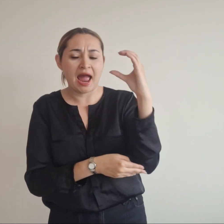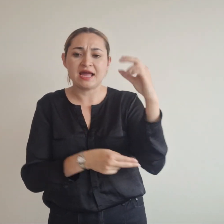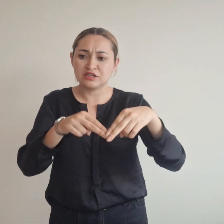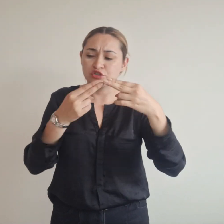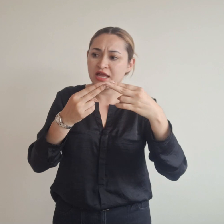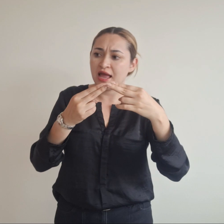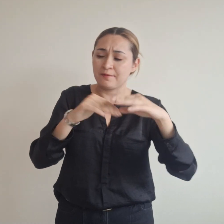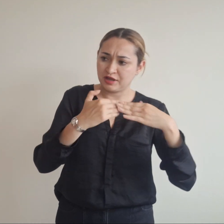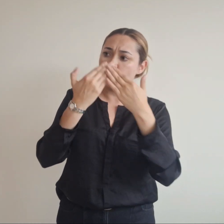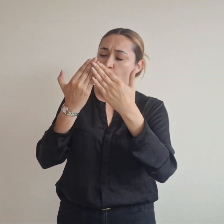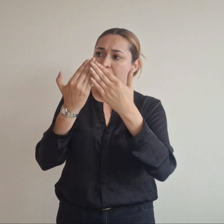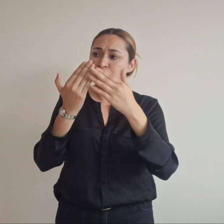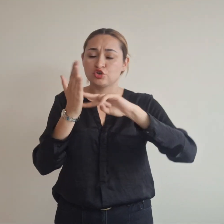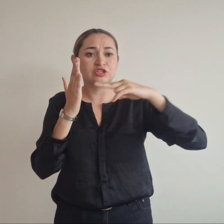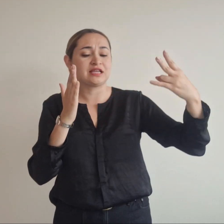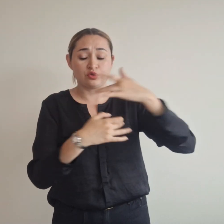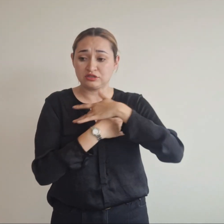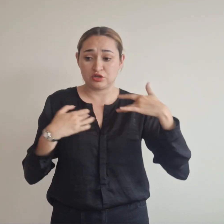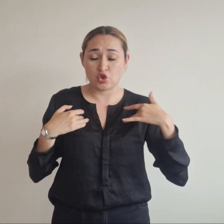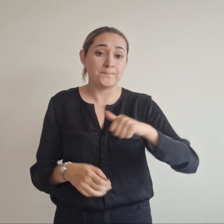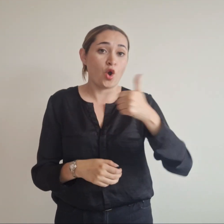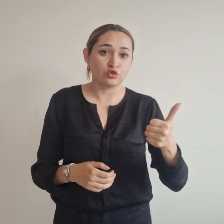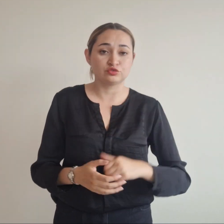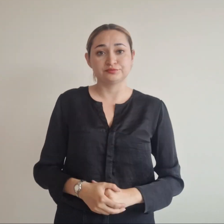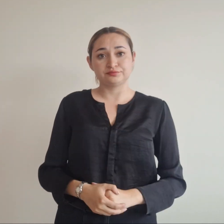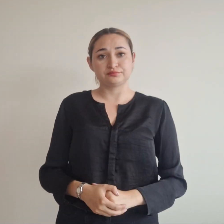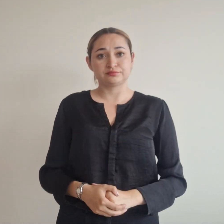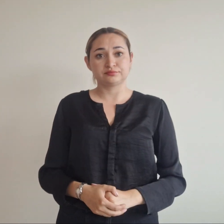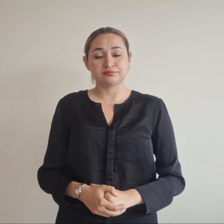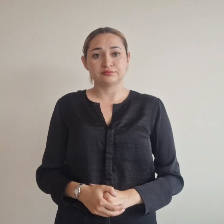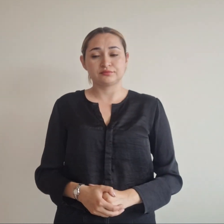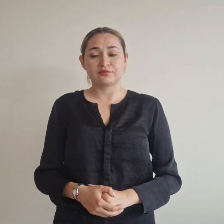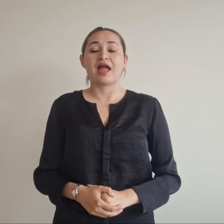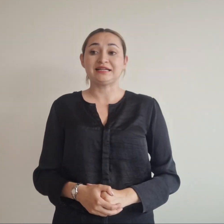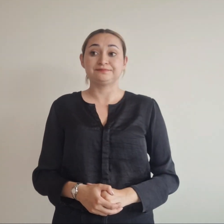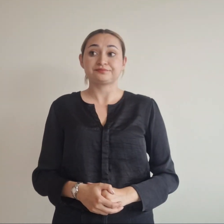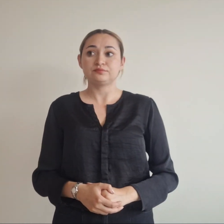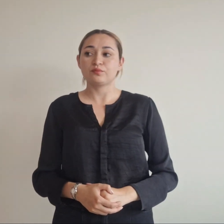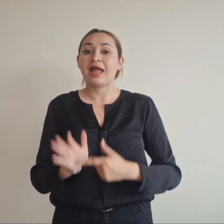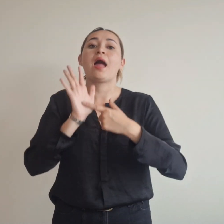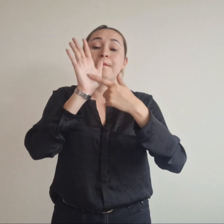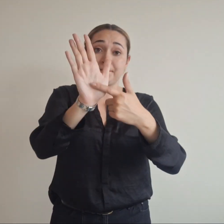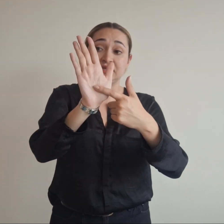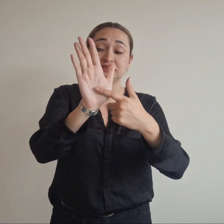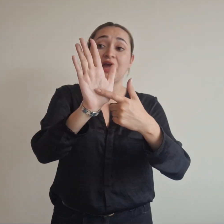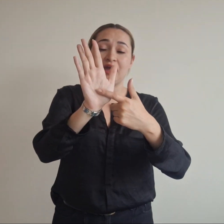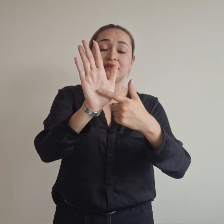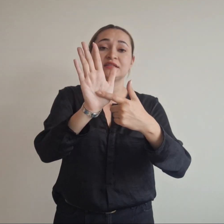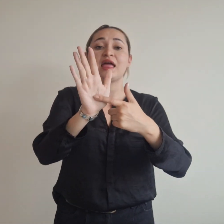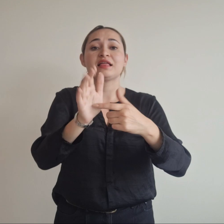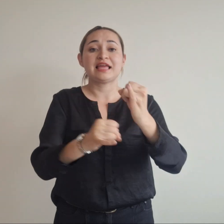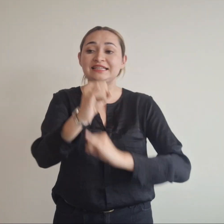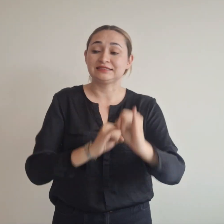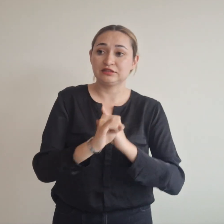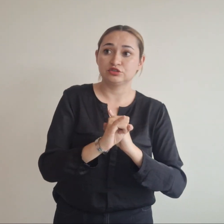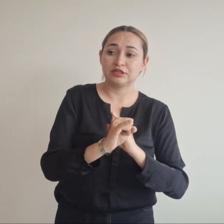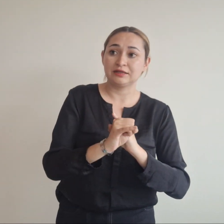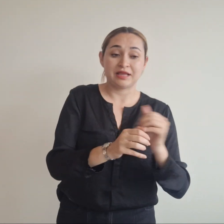tecnología, salud y otros. Posicionamiento internacional de Tunja. El convenio con una universidad internacional